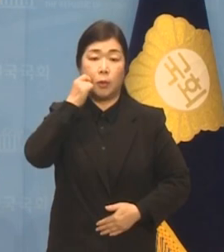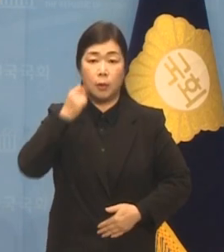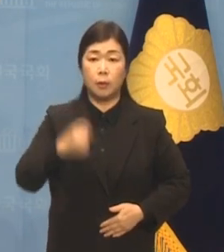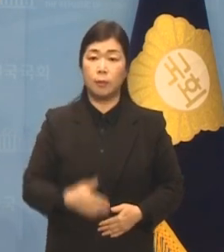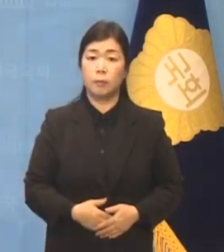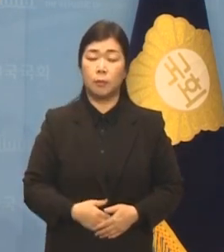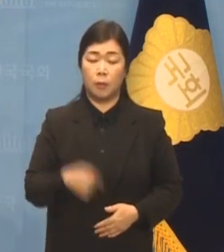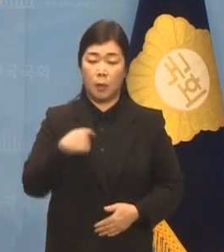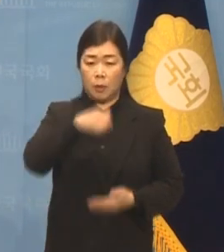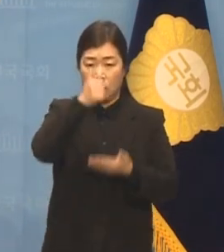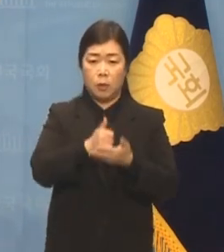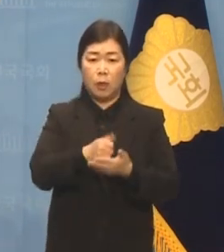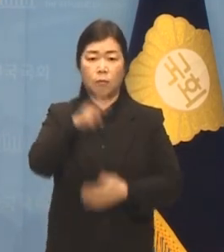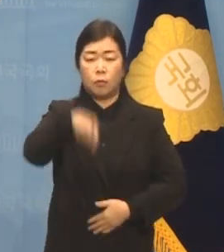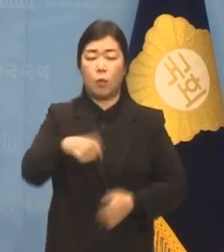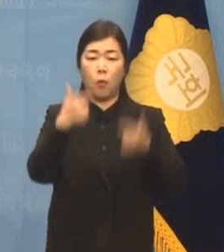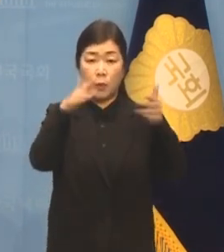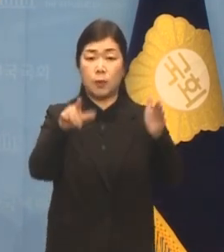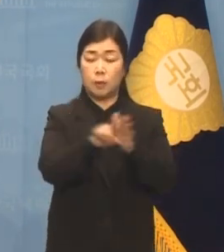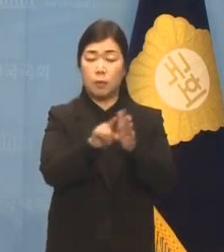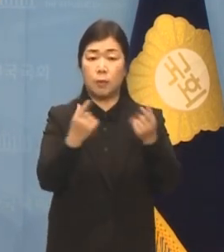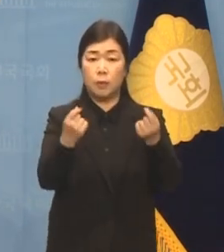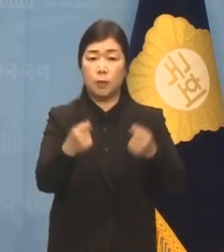저의 무죄를 확신합니다.